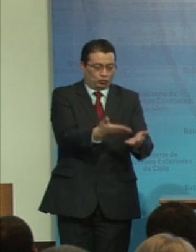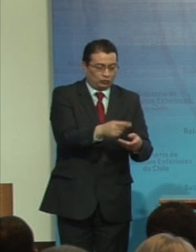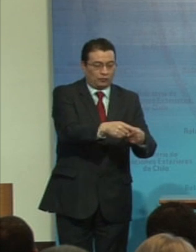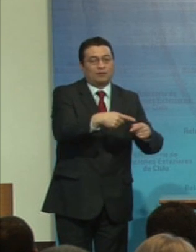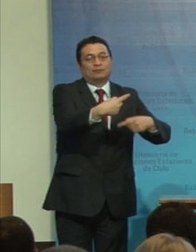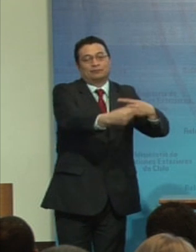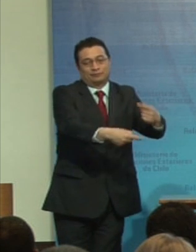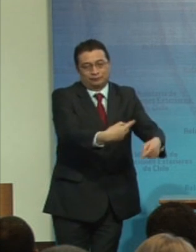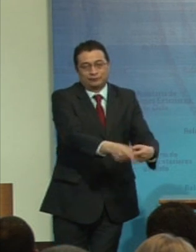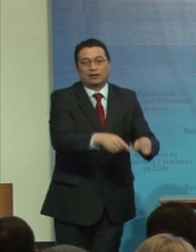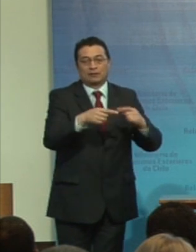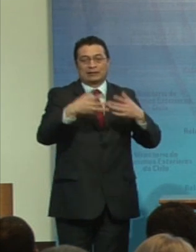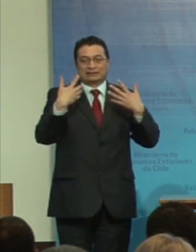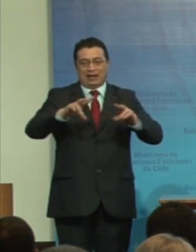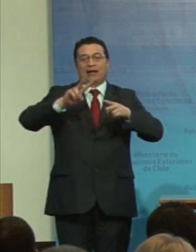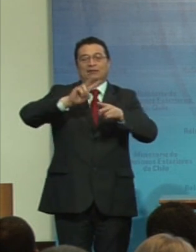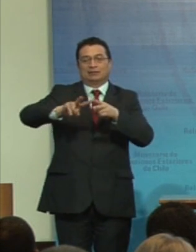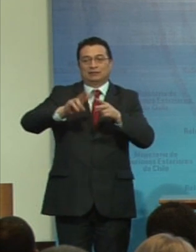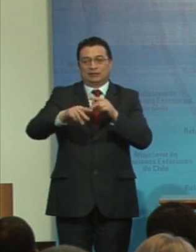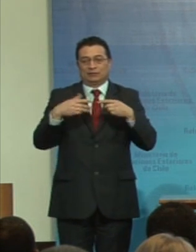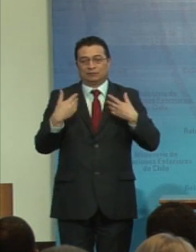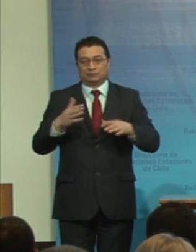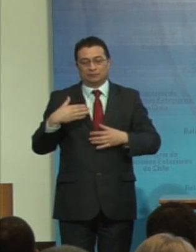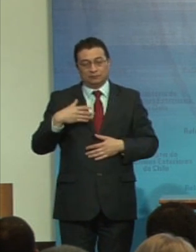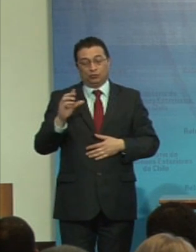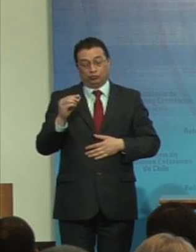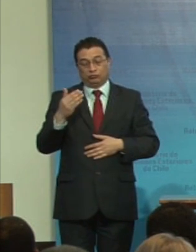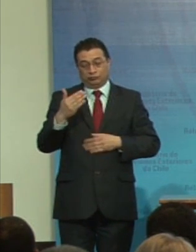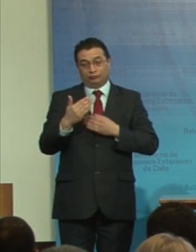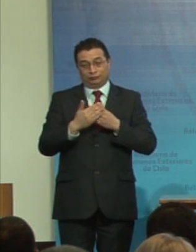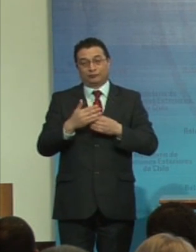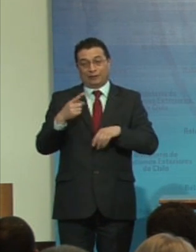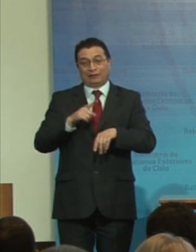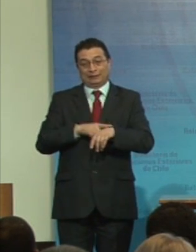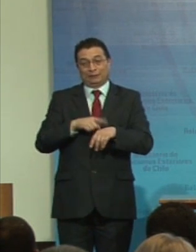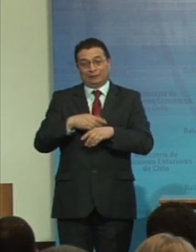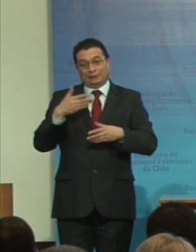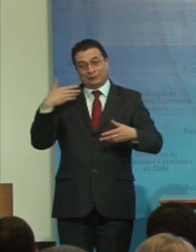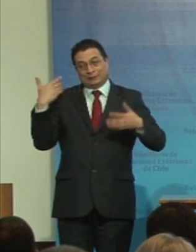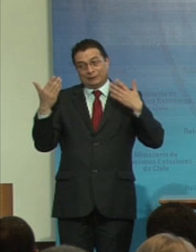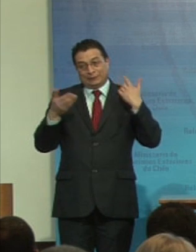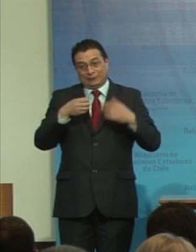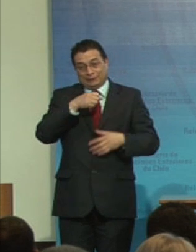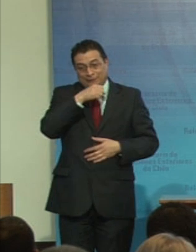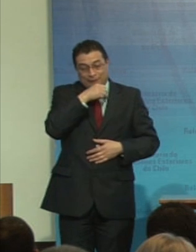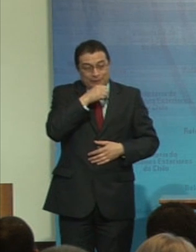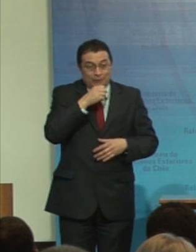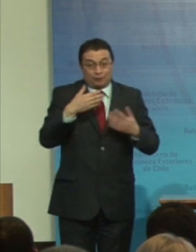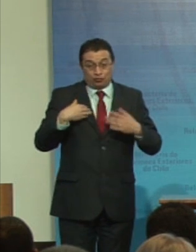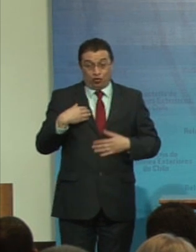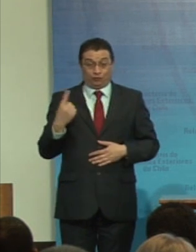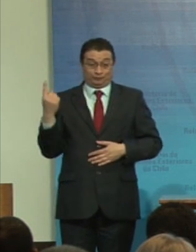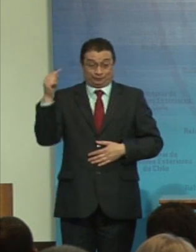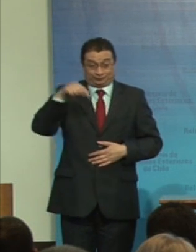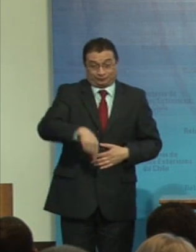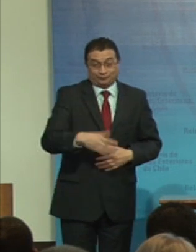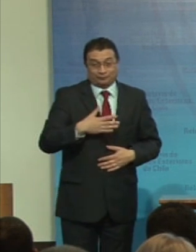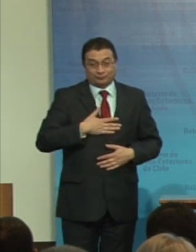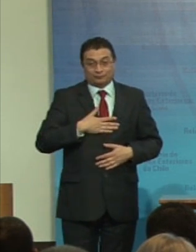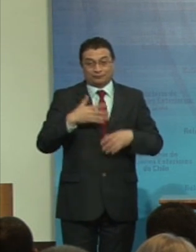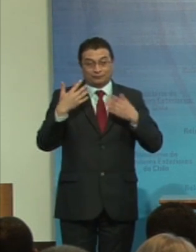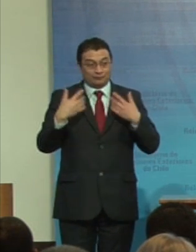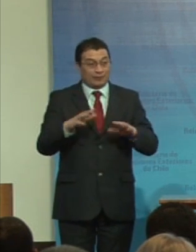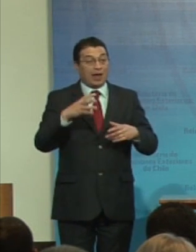hemos hecho ya los que vamos y los vamos a ir quedando en el camino cuando yo llegué ya estaba